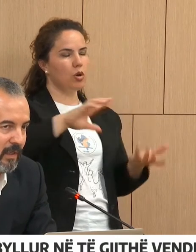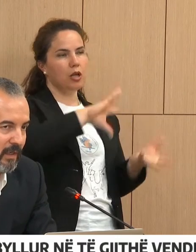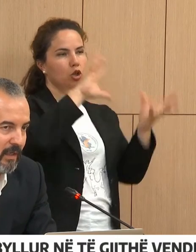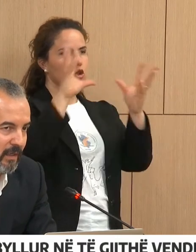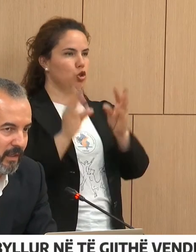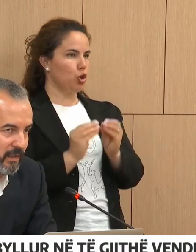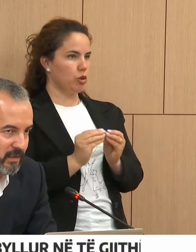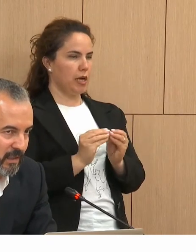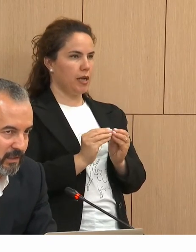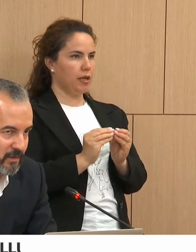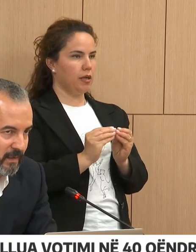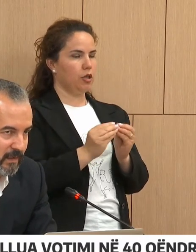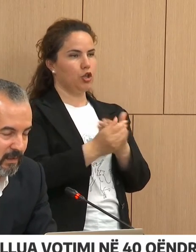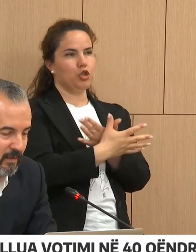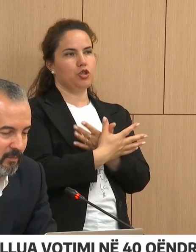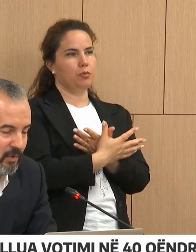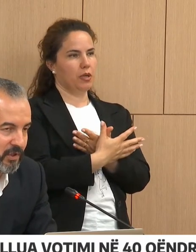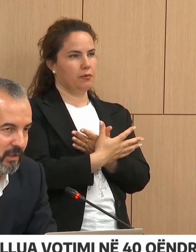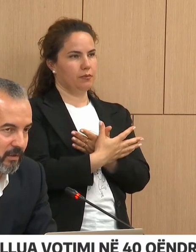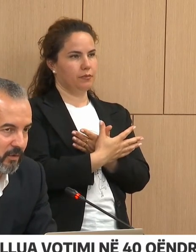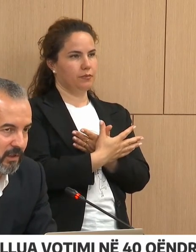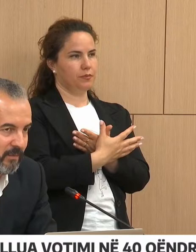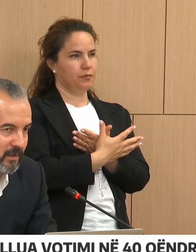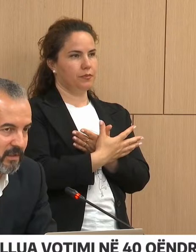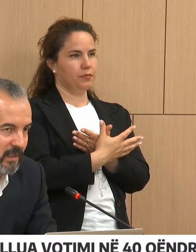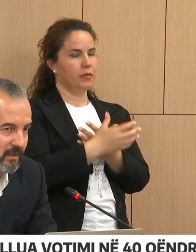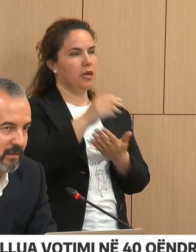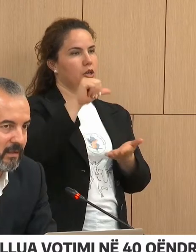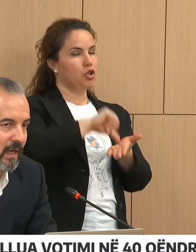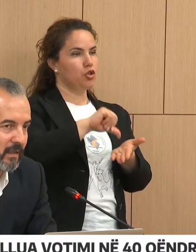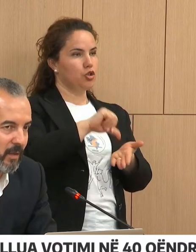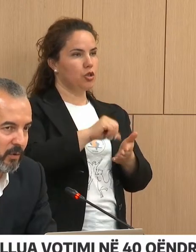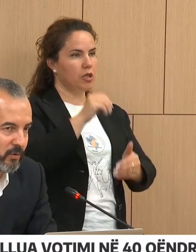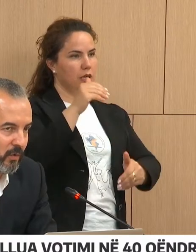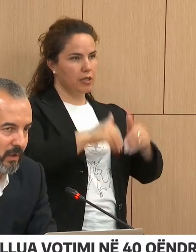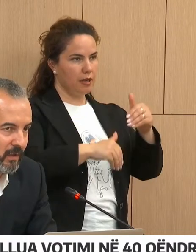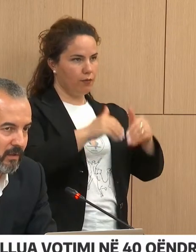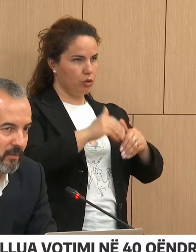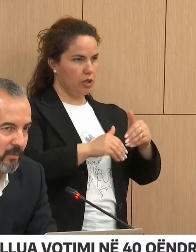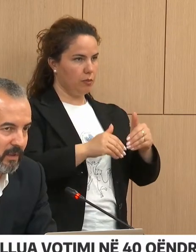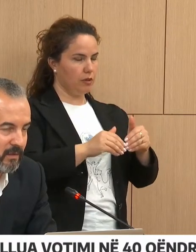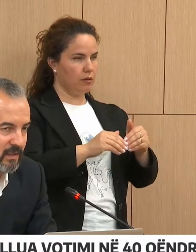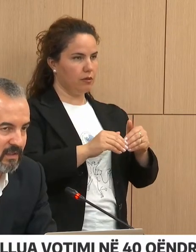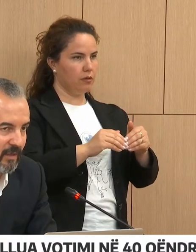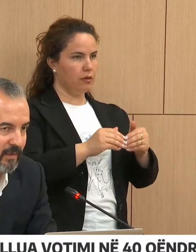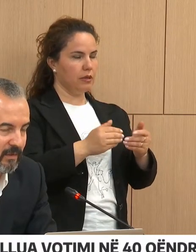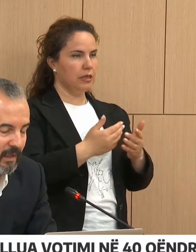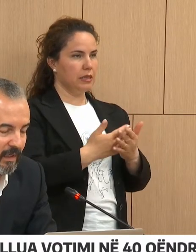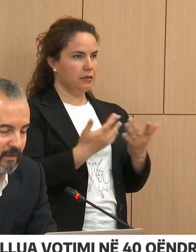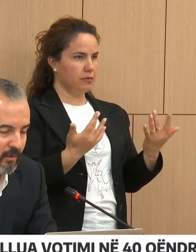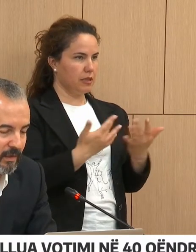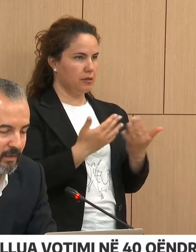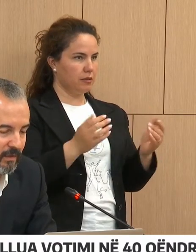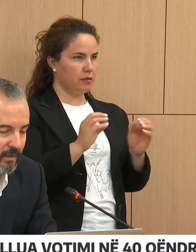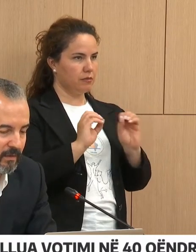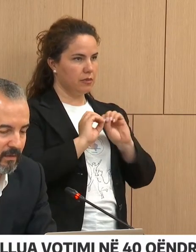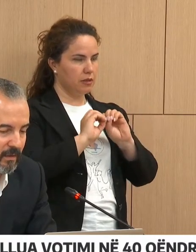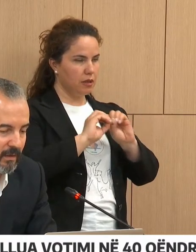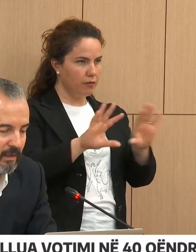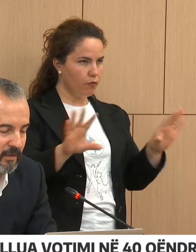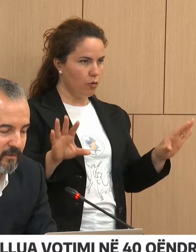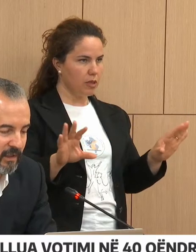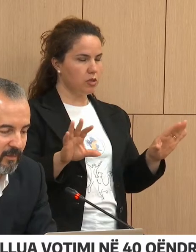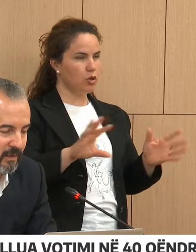nëmri i zjedhësve për qenëra të votimit të cilat kanë raportuar në përmjetë sistemit elektronik